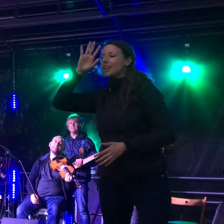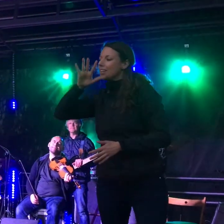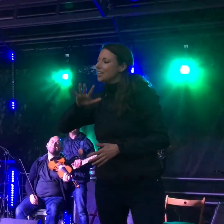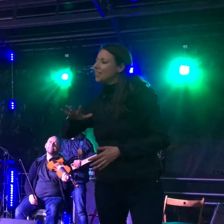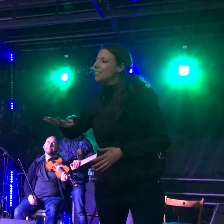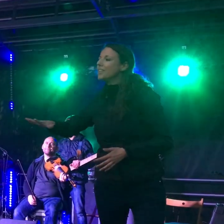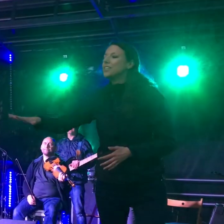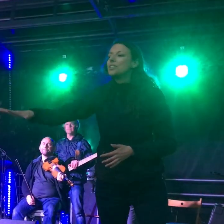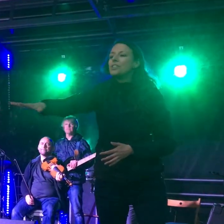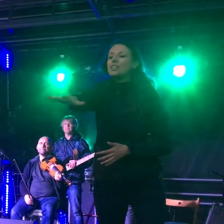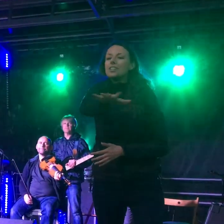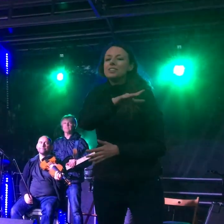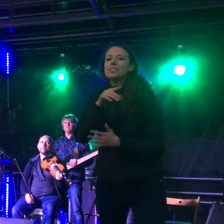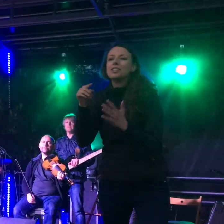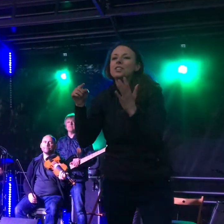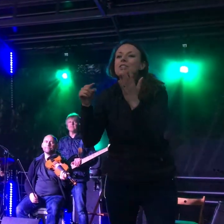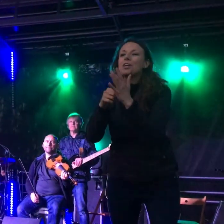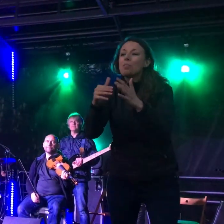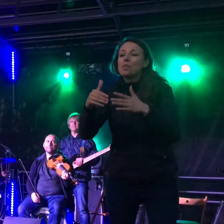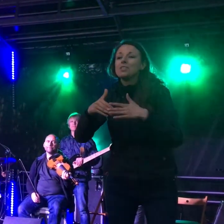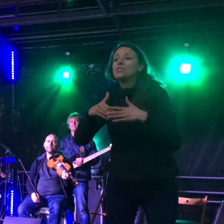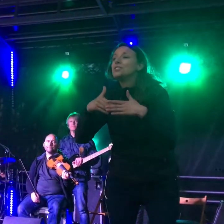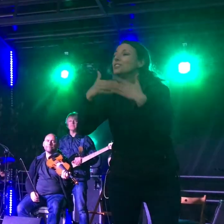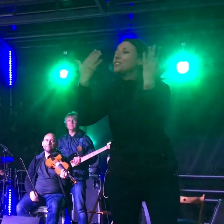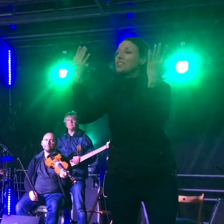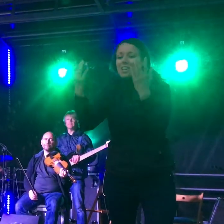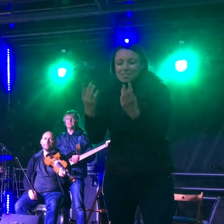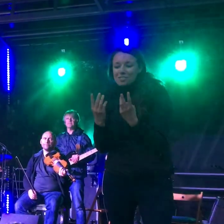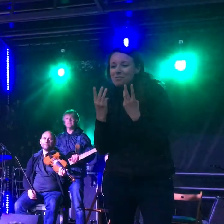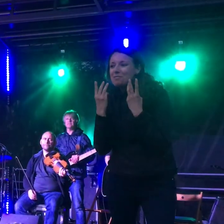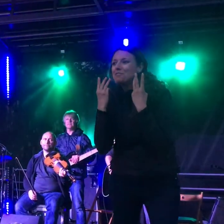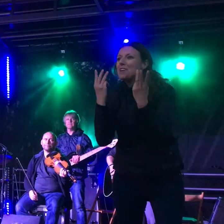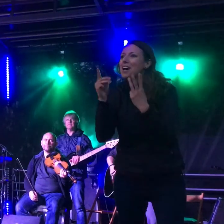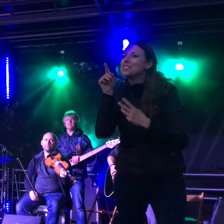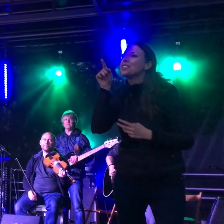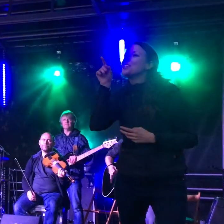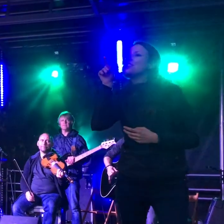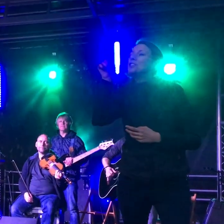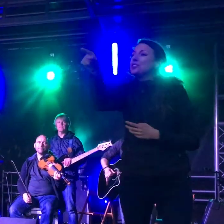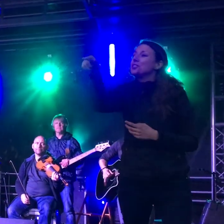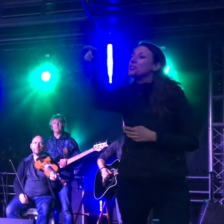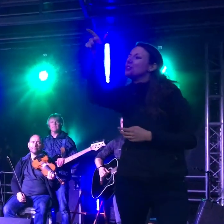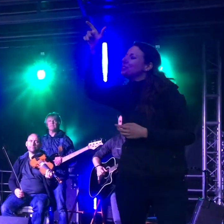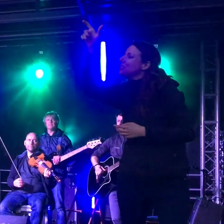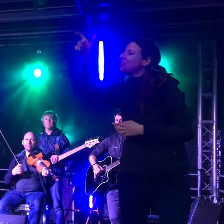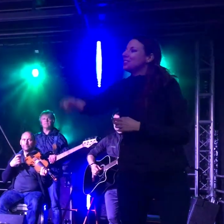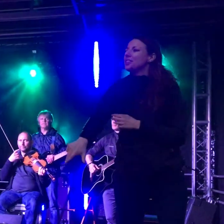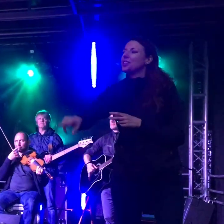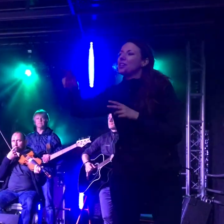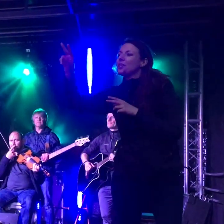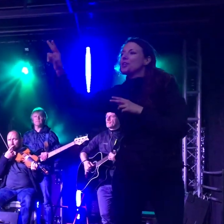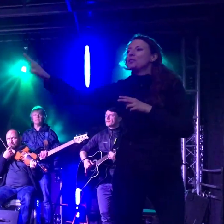Usłyszę od miłości my, że ciągle